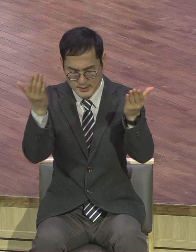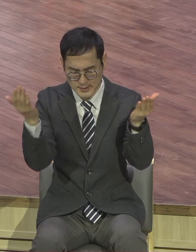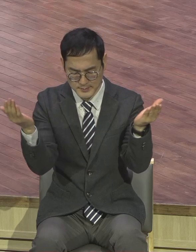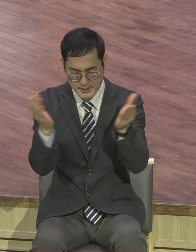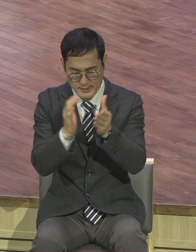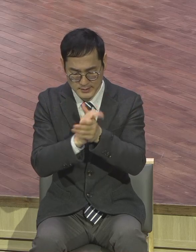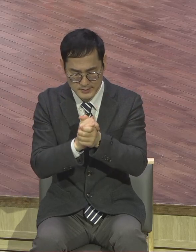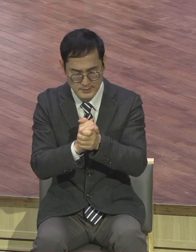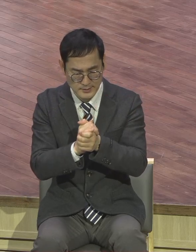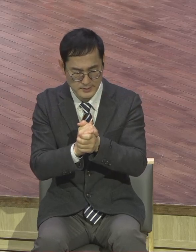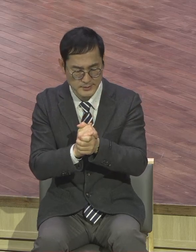아멘 삶속에 누리며 감사합니다.